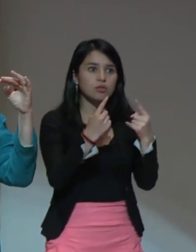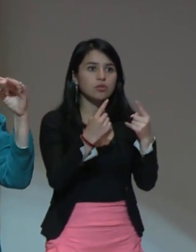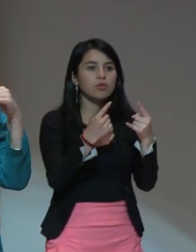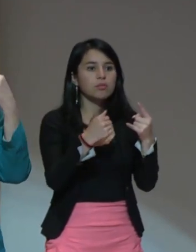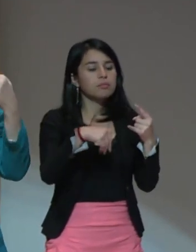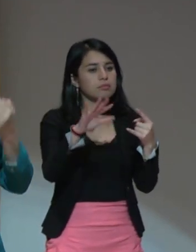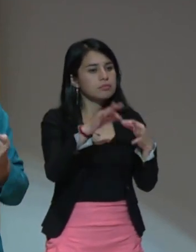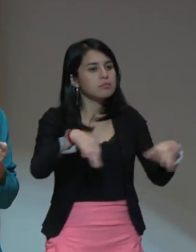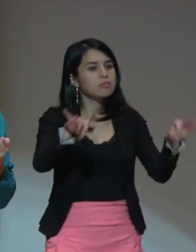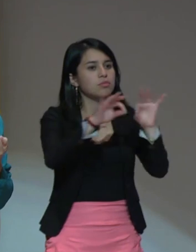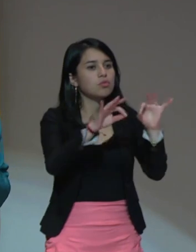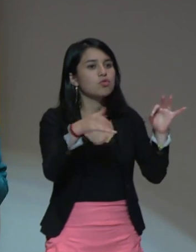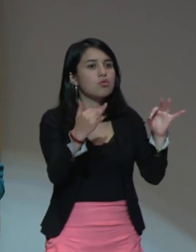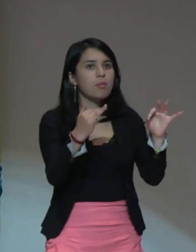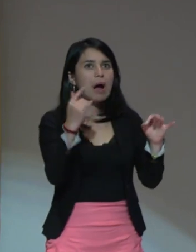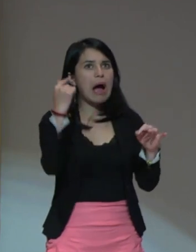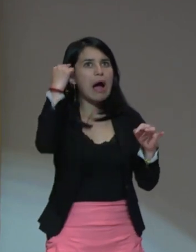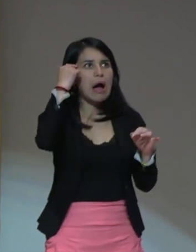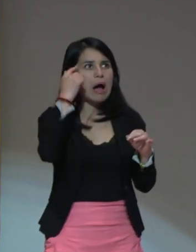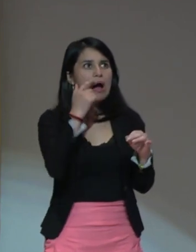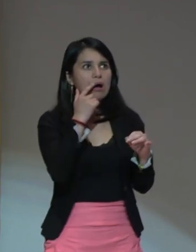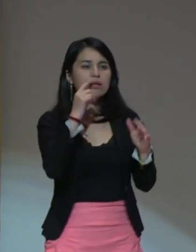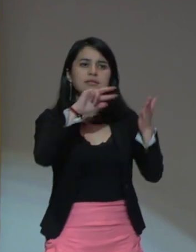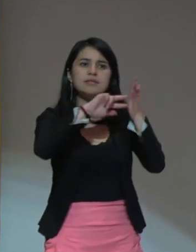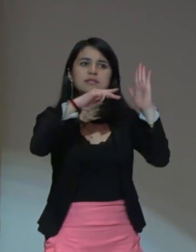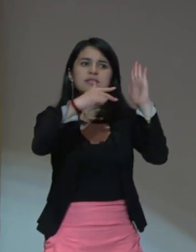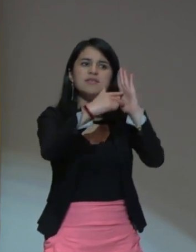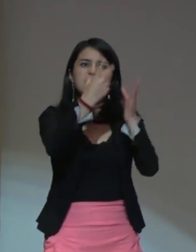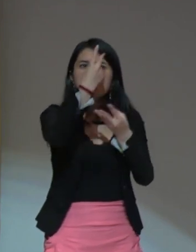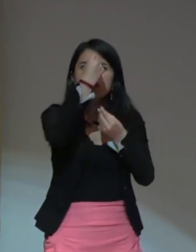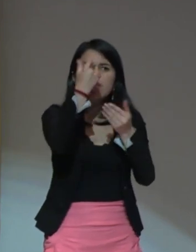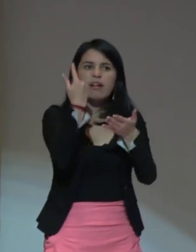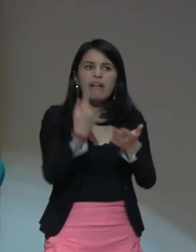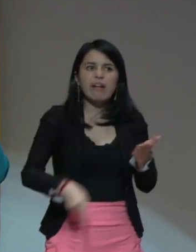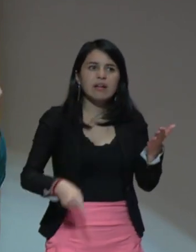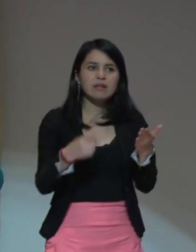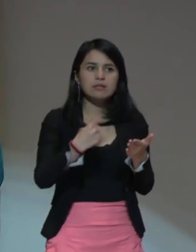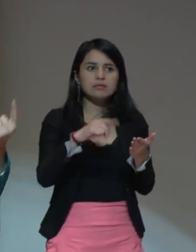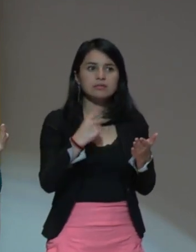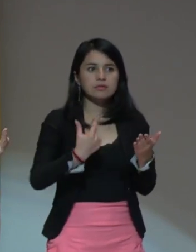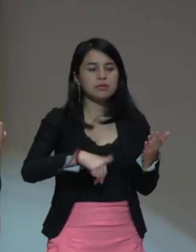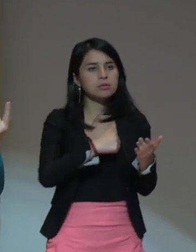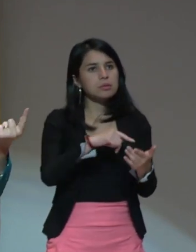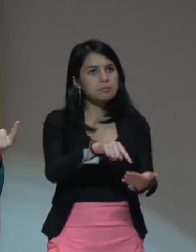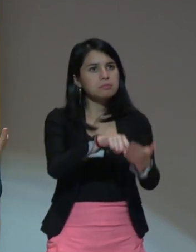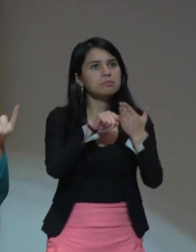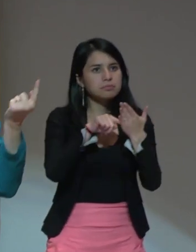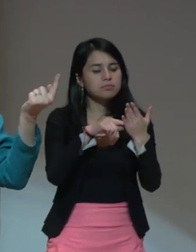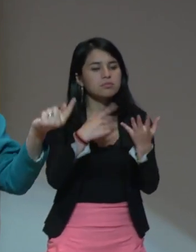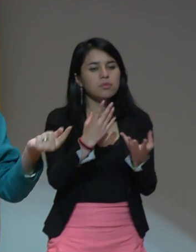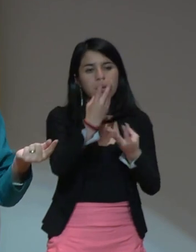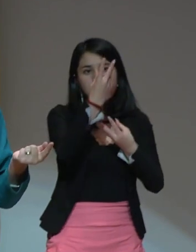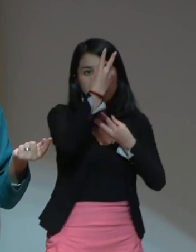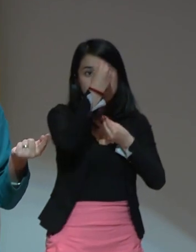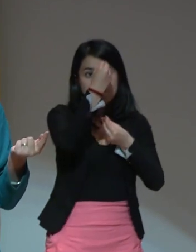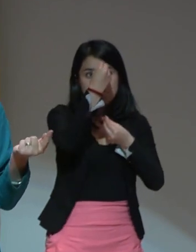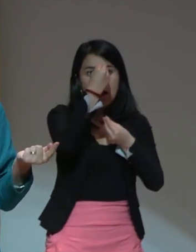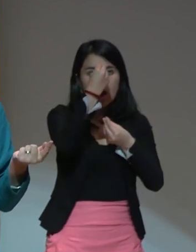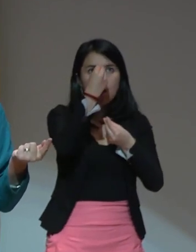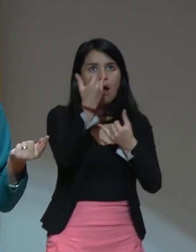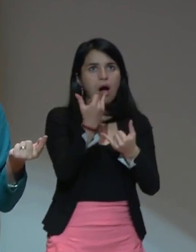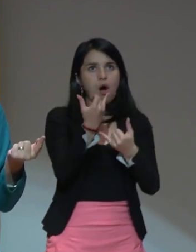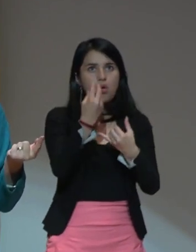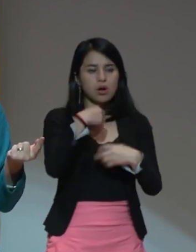el significado de lo que es un valor entre nosotros y que puede ser el valor que nos lleva ahora